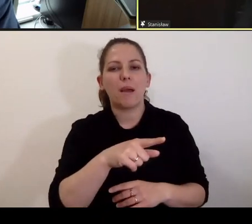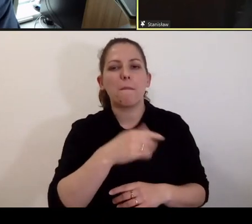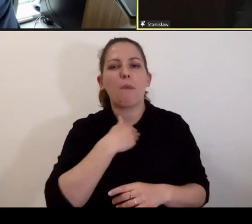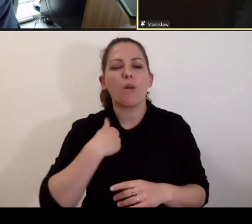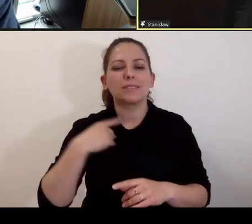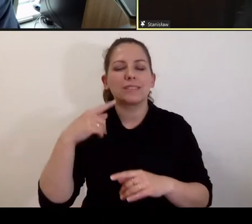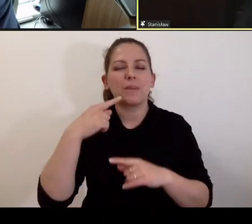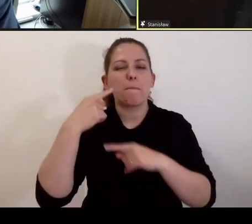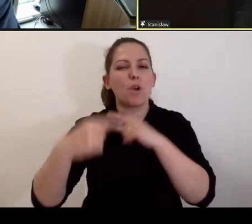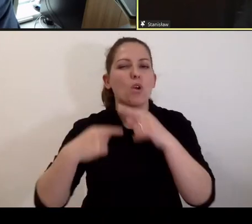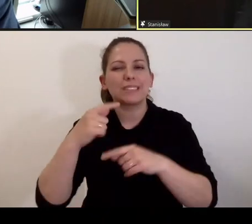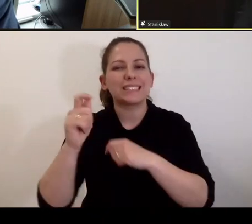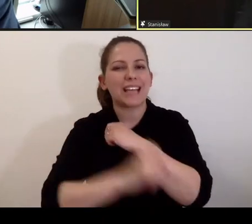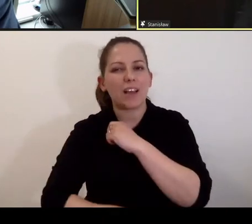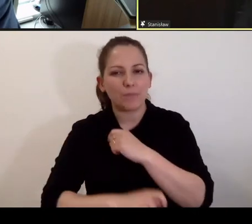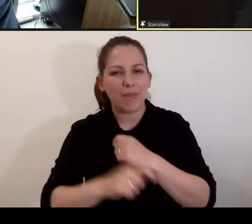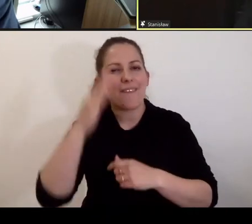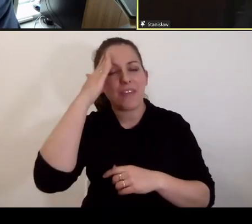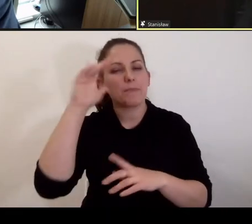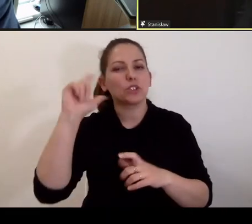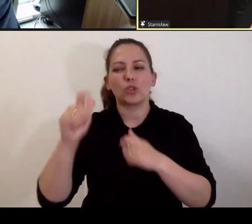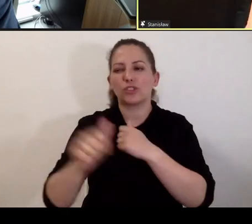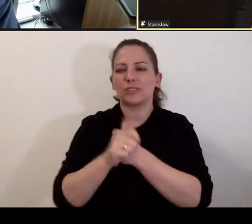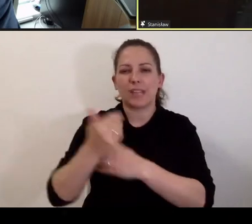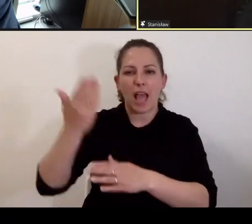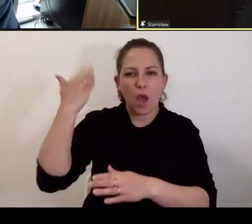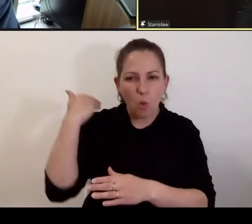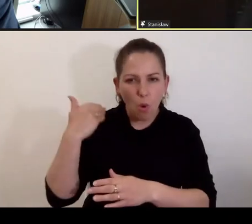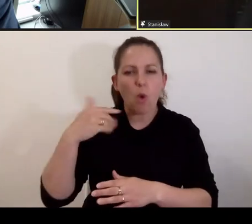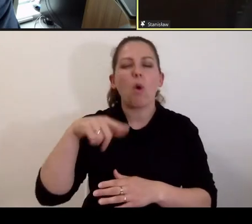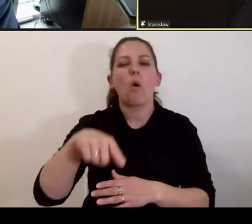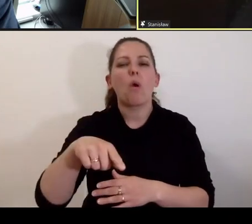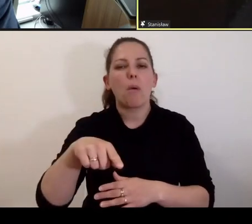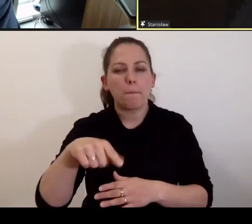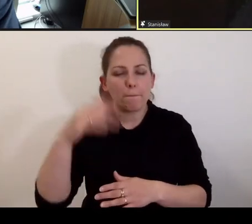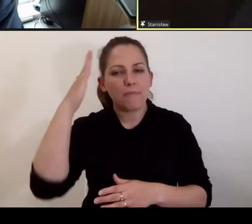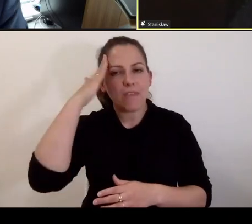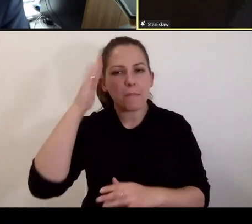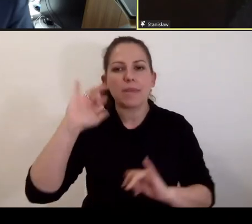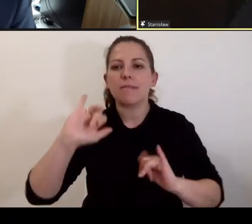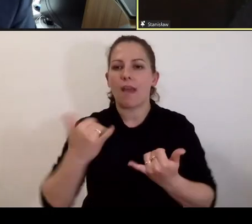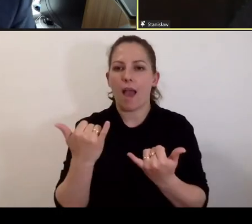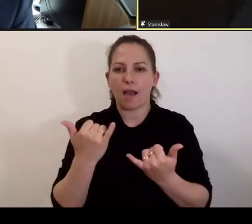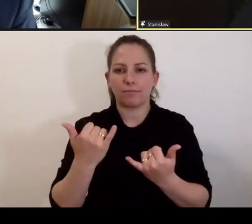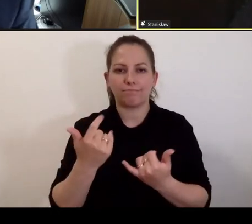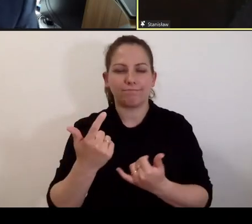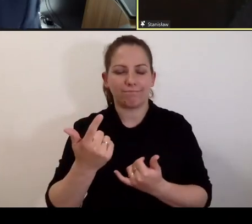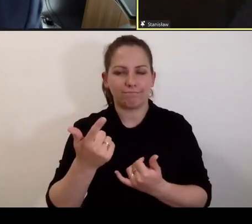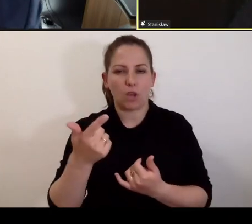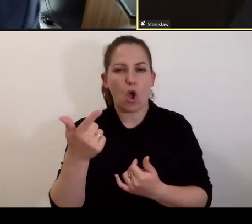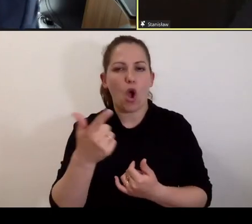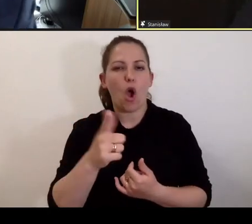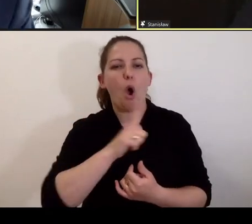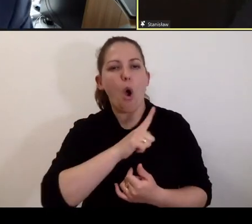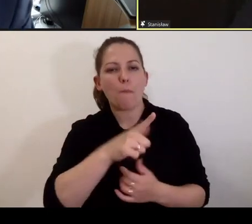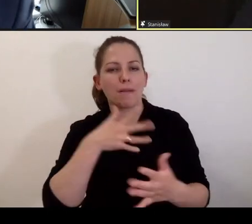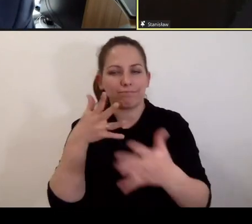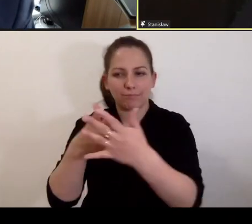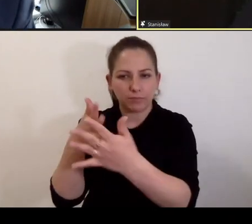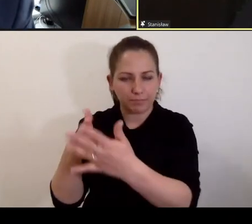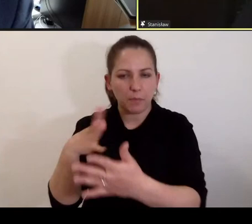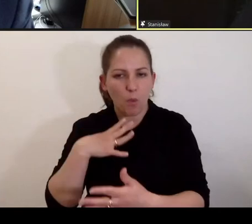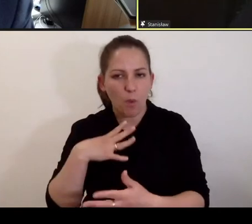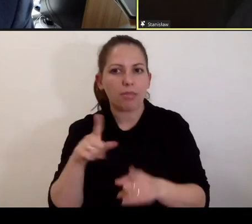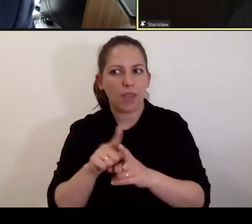procesie karnym. Wiemy, co się stało już po Twoim wyjeździe. Wiemy, jak obaj to ocenialiśmy, a nawet